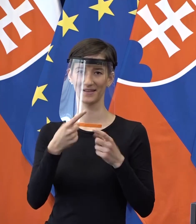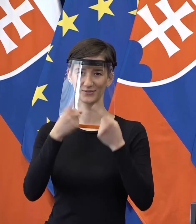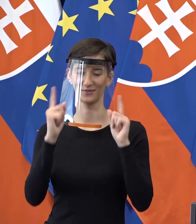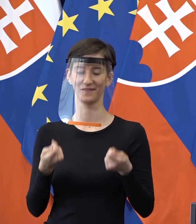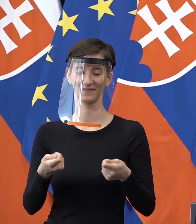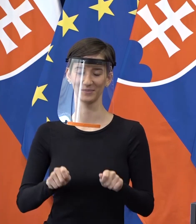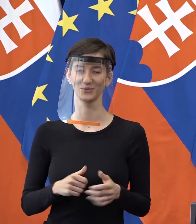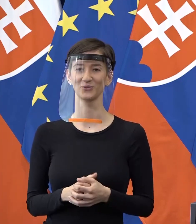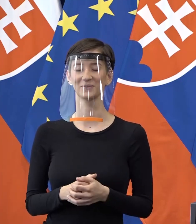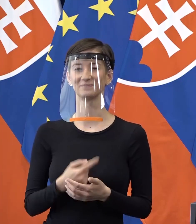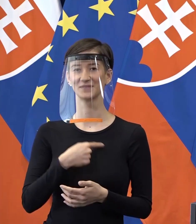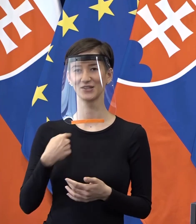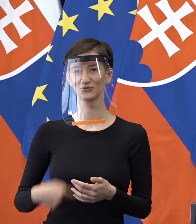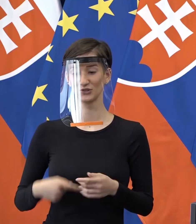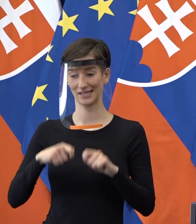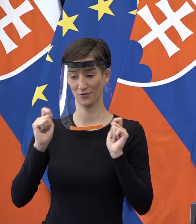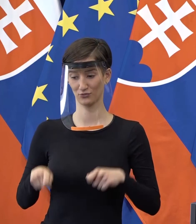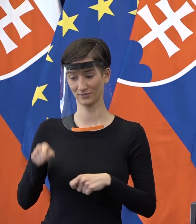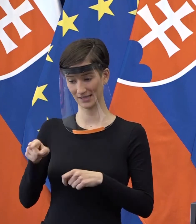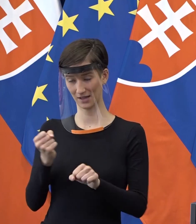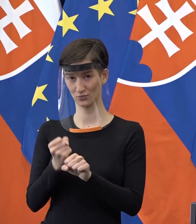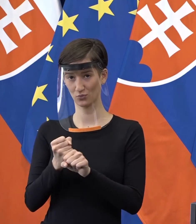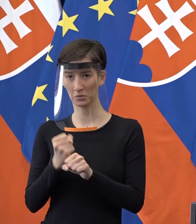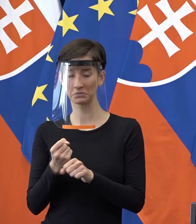Čína sa rozhodla, prvýkrát počujem takú ideu.